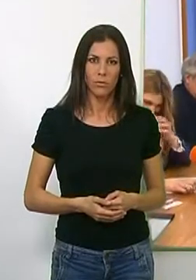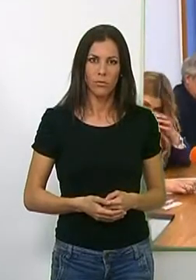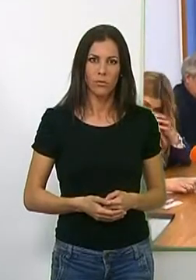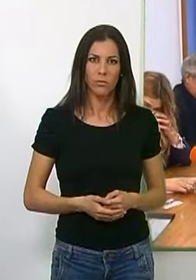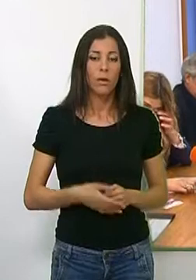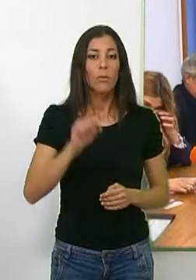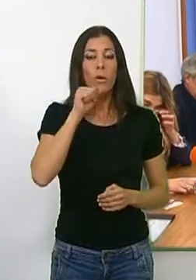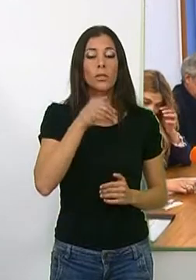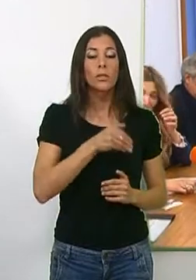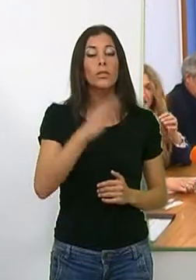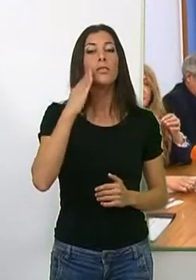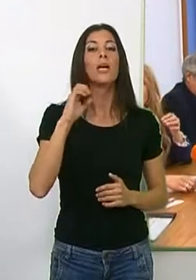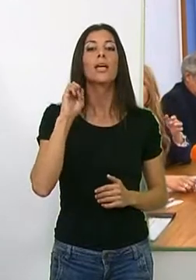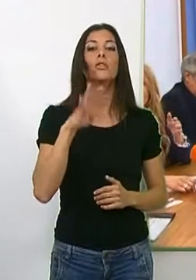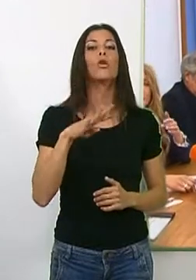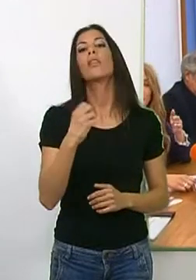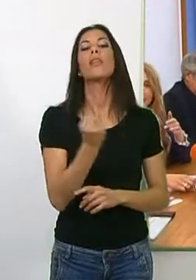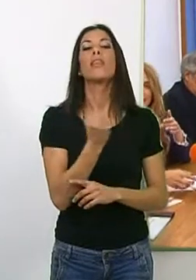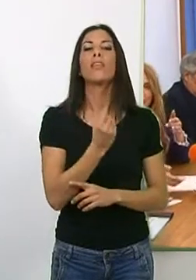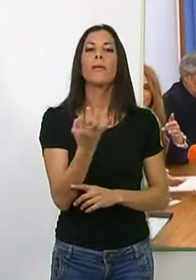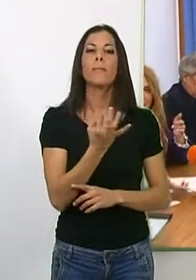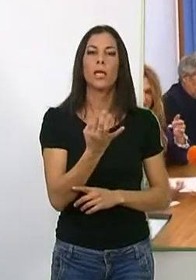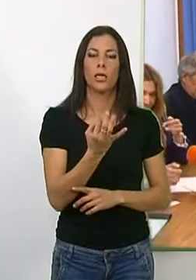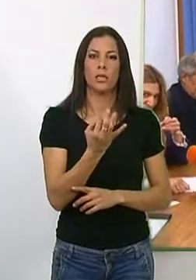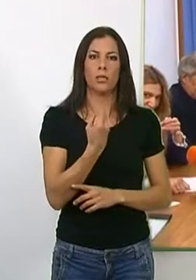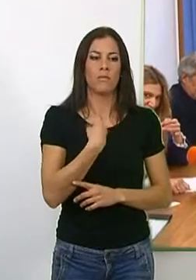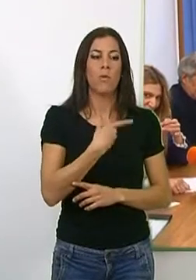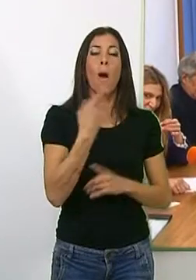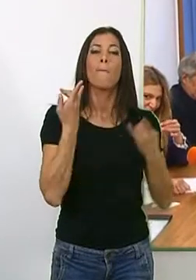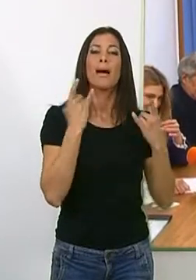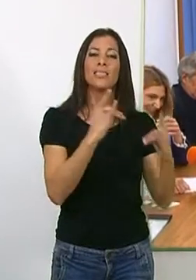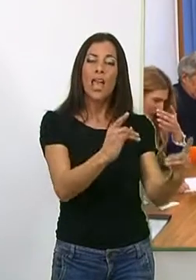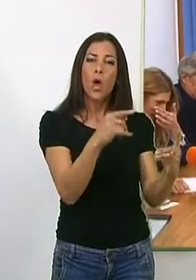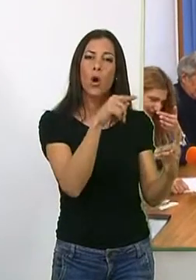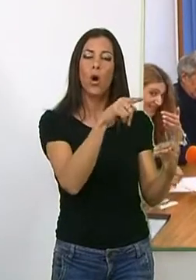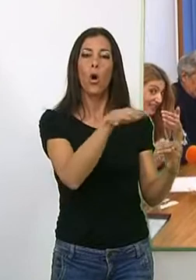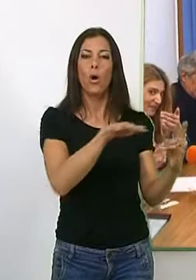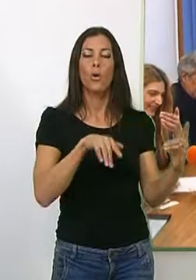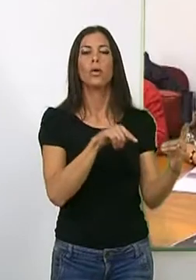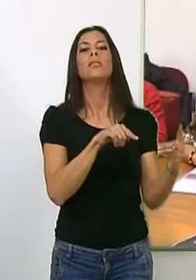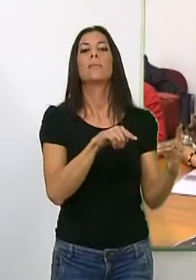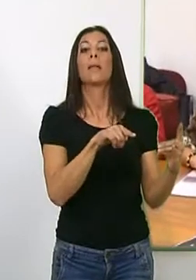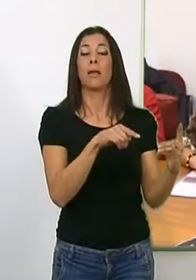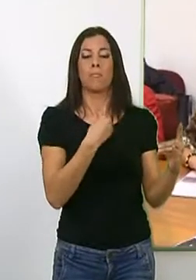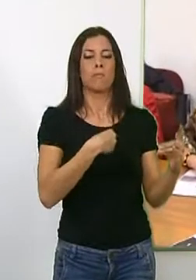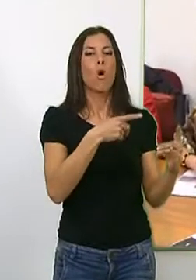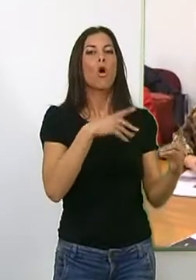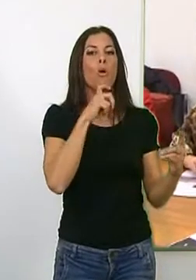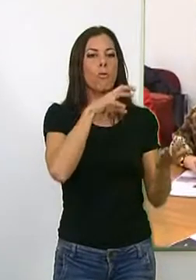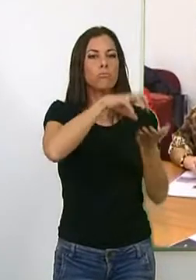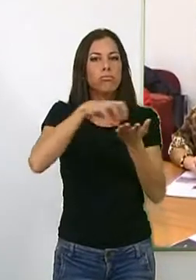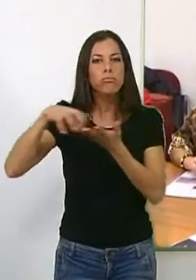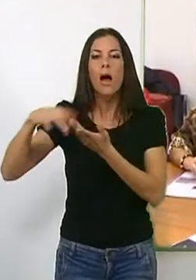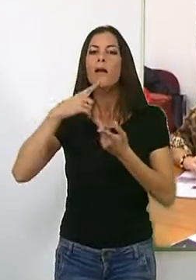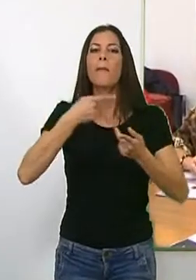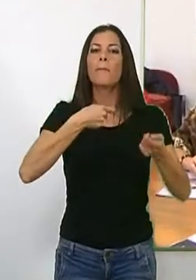Motril va a contar desde el próximo día 14 de diciembre con un mercado en el paseo de la esplanadas que va a mostrar la excelencia del